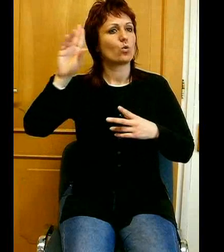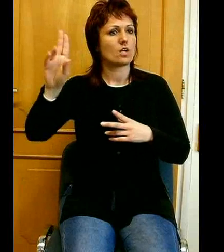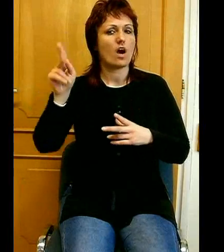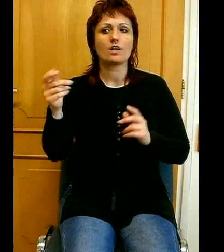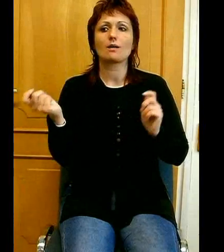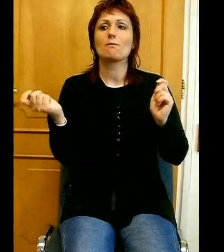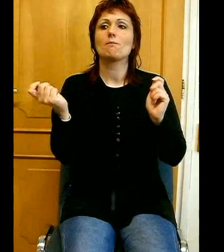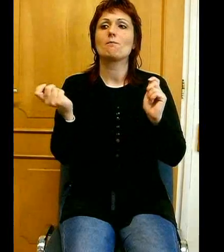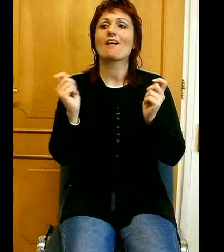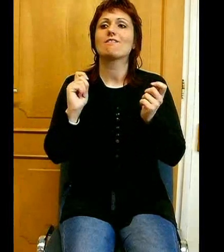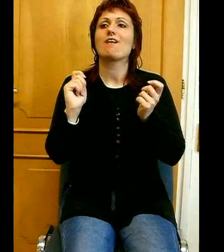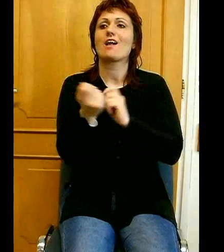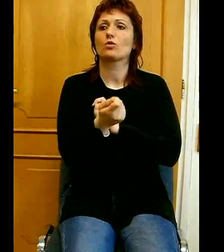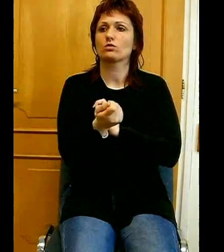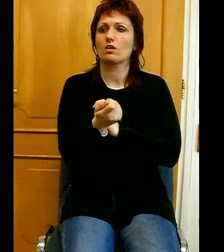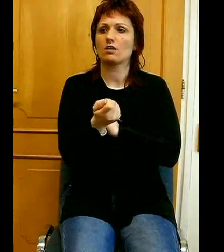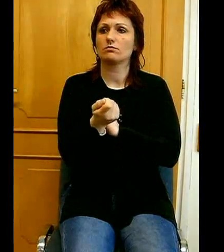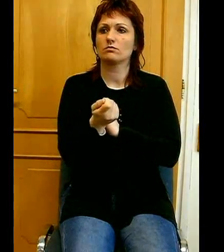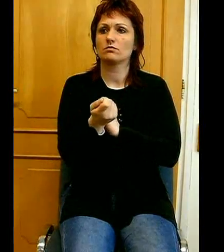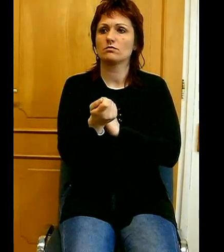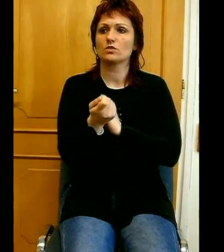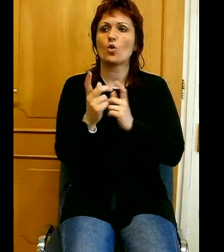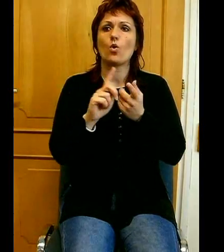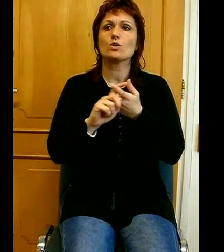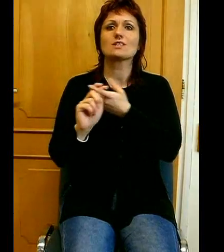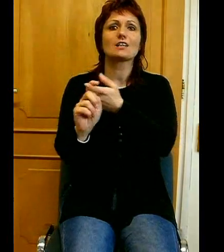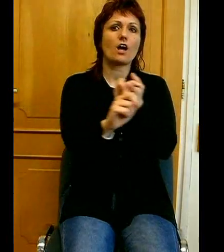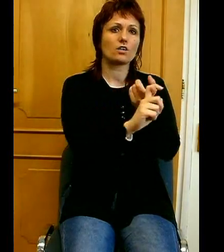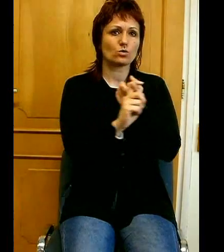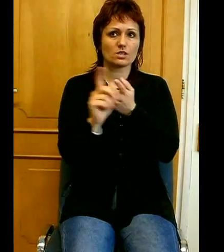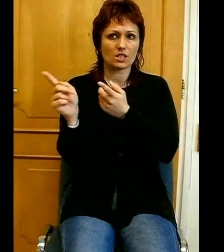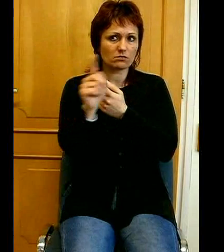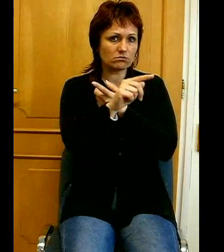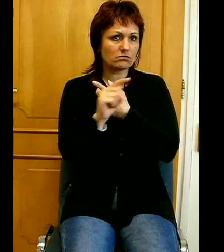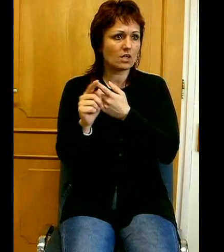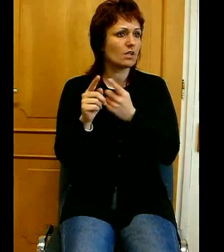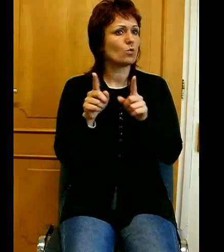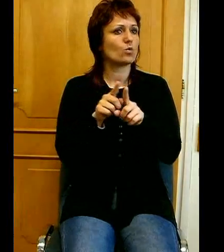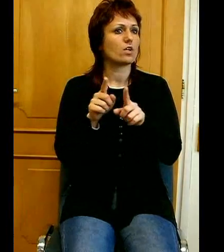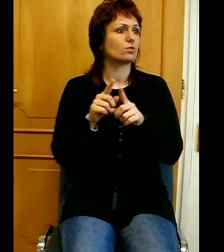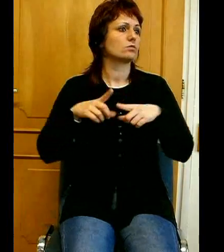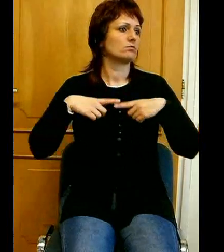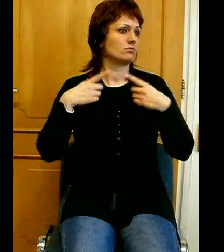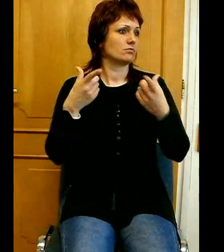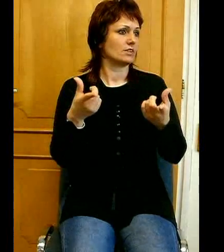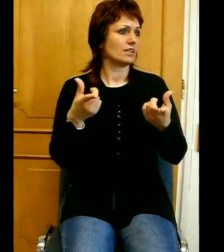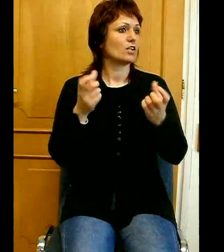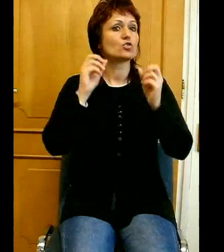ők, és összetartozik azokkal, akik szintén átélték ezt a csodát, és Isten gyermekeidé lettek.